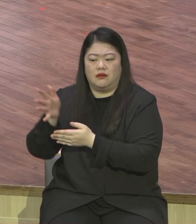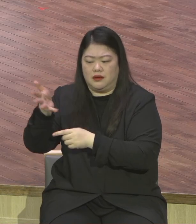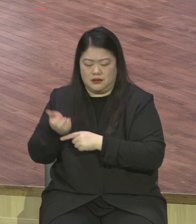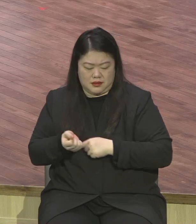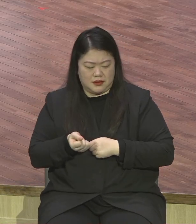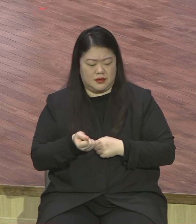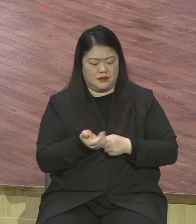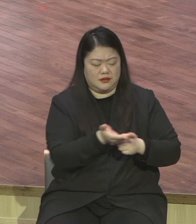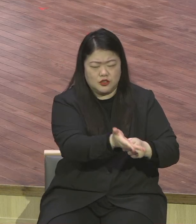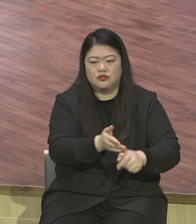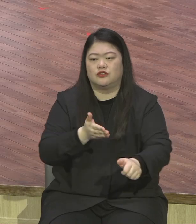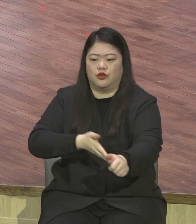알잖아요.